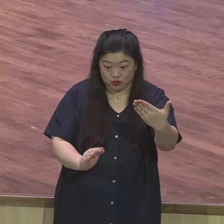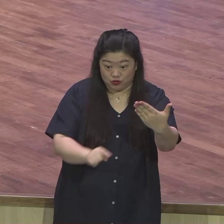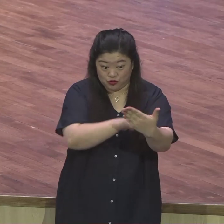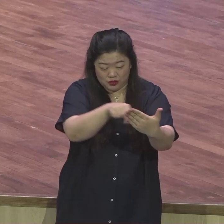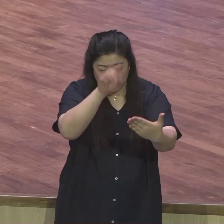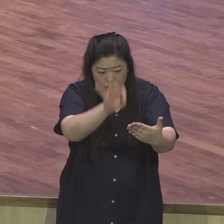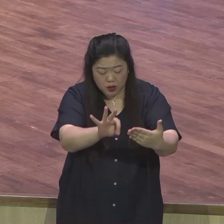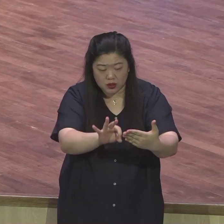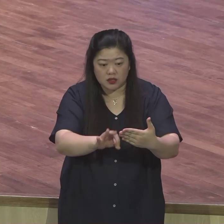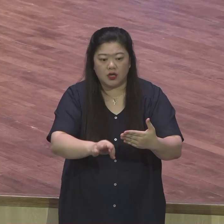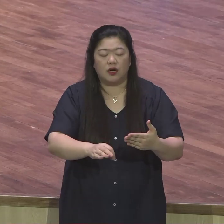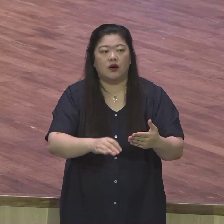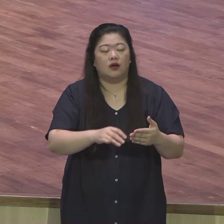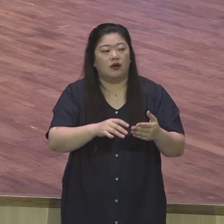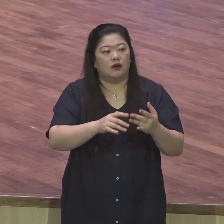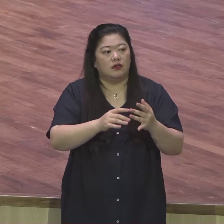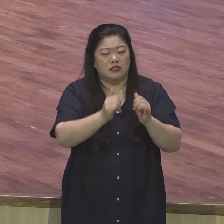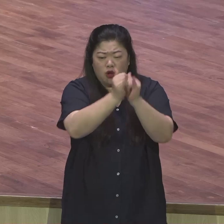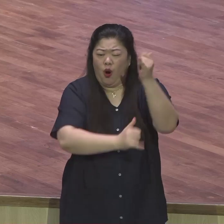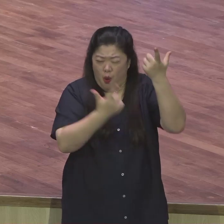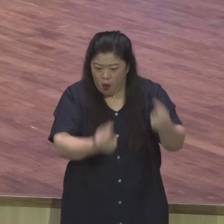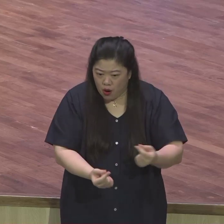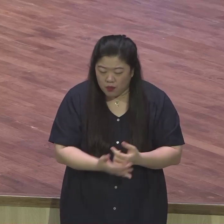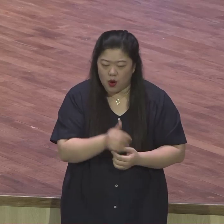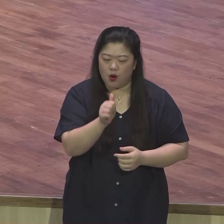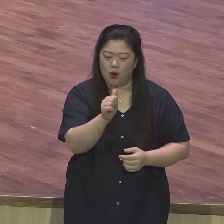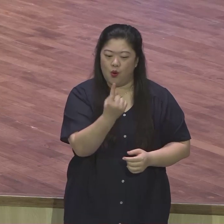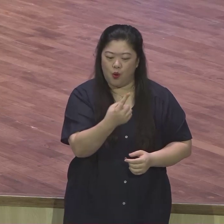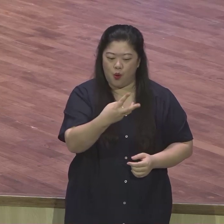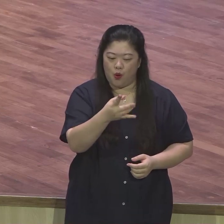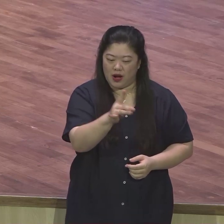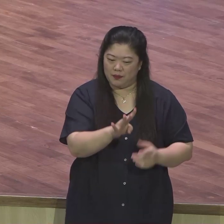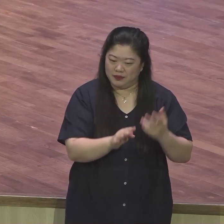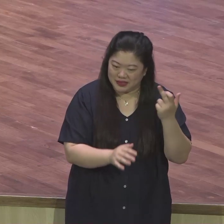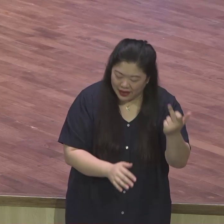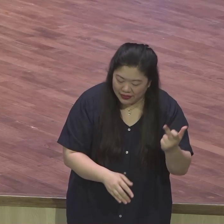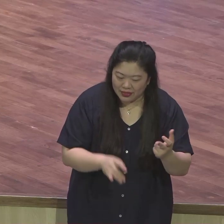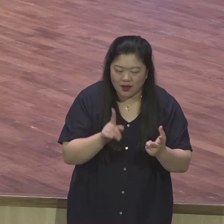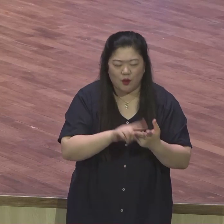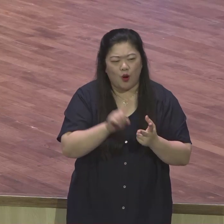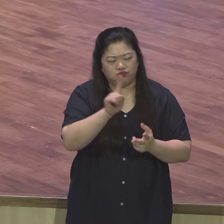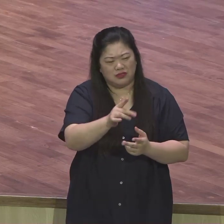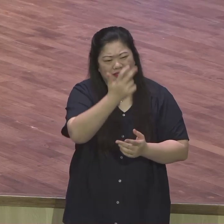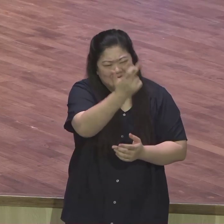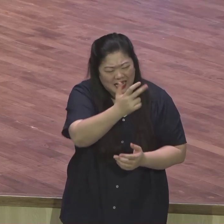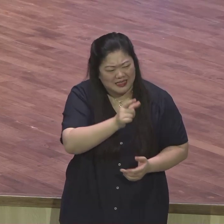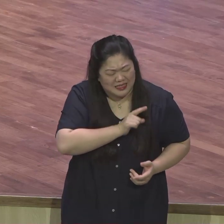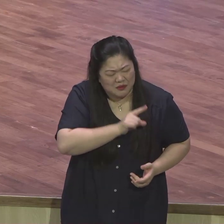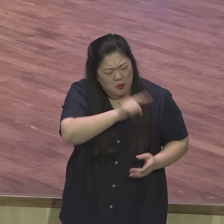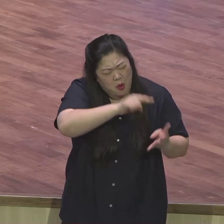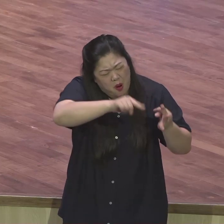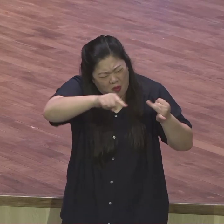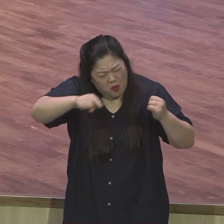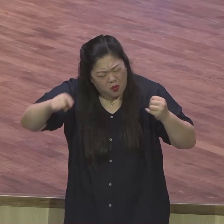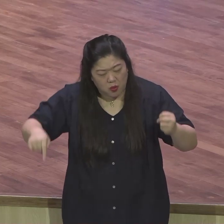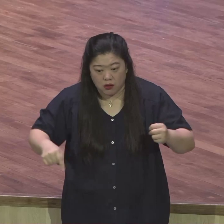포렙 산 도 그대로 있고 가보세요. 갈리로 수도 6천년 역사 그대로 있어요. 성경이 나오는 거 그대로 다